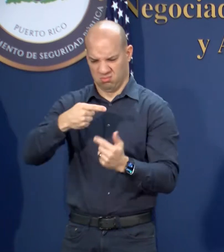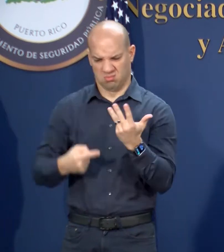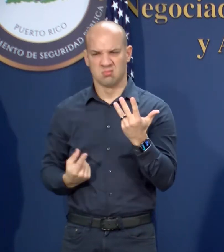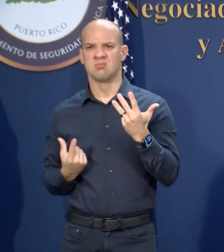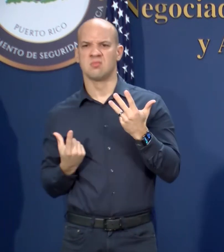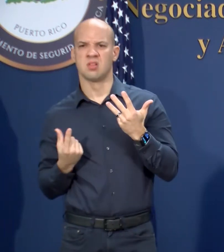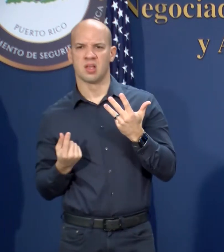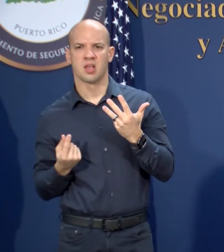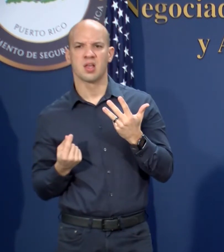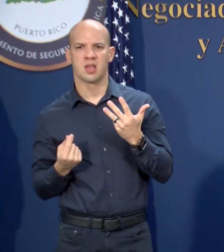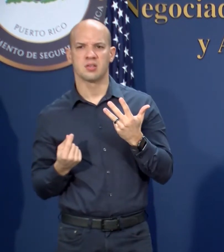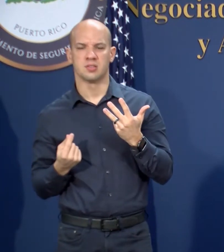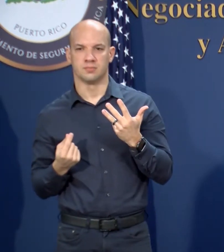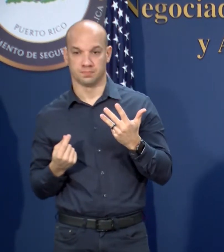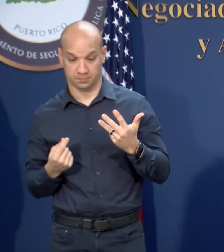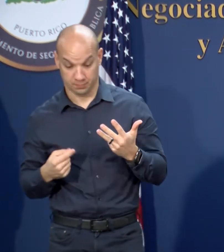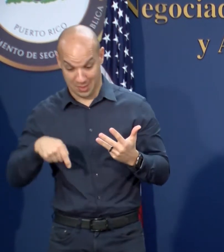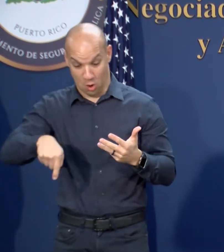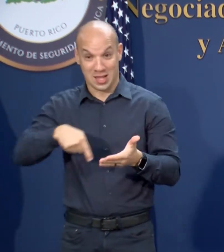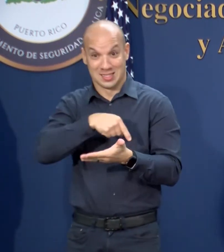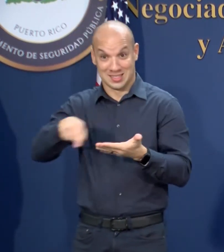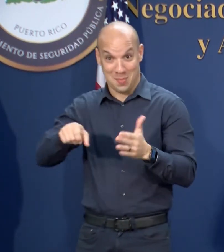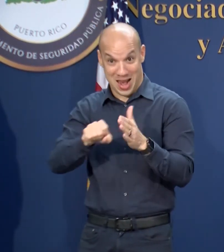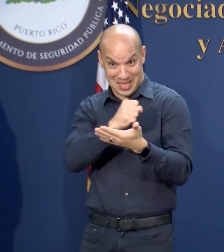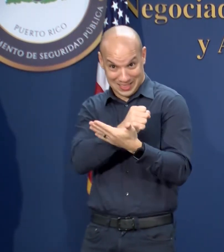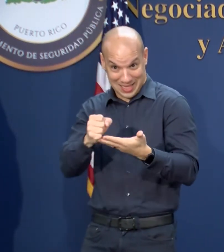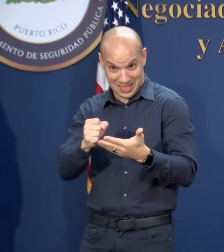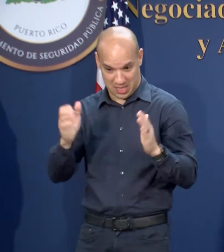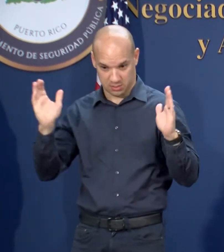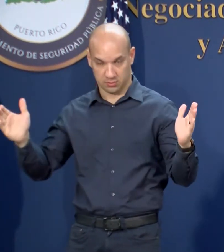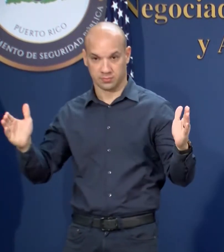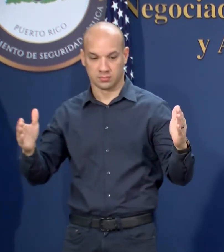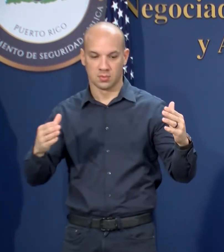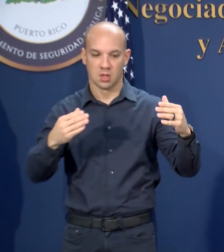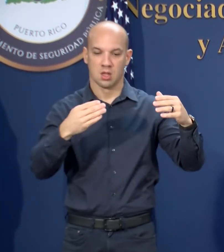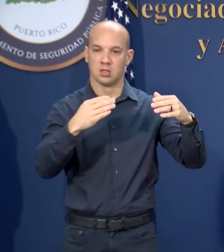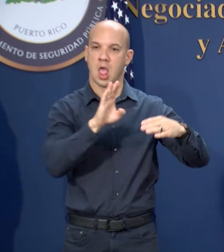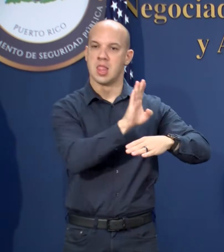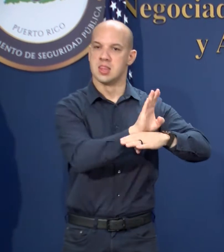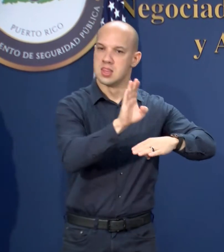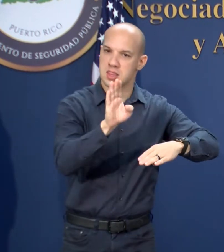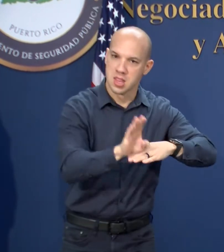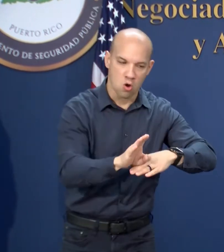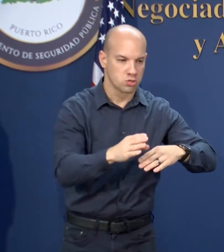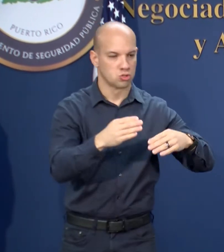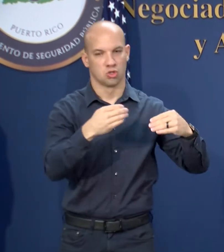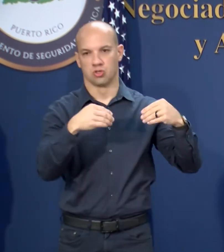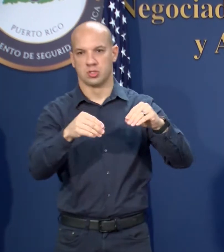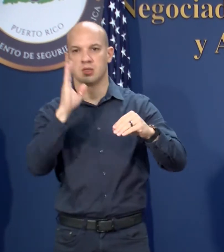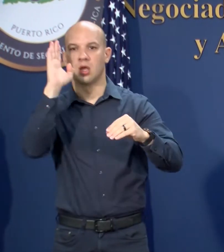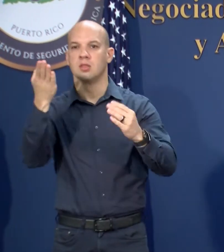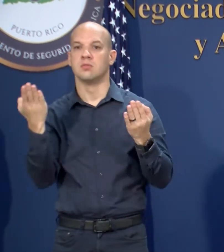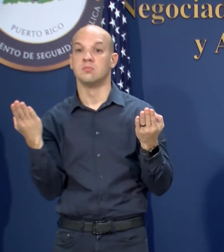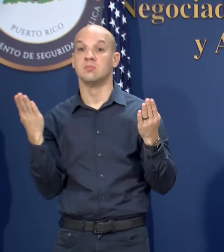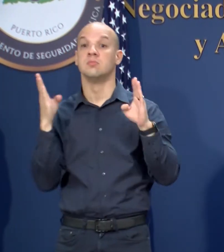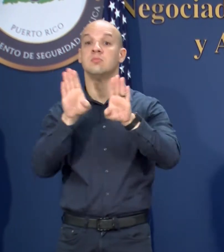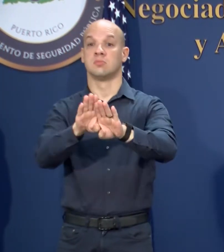Durante el marco de la Semana Santa, todo negocio permanecerá cerrado